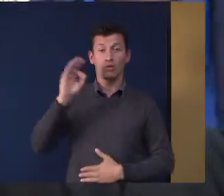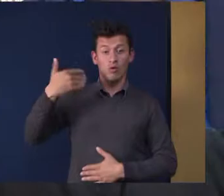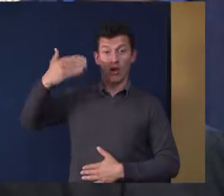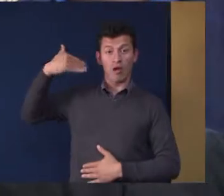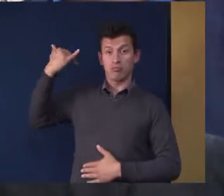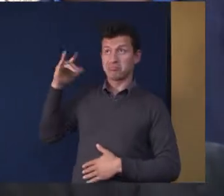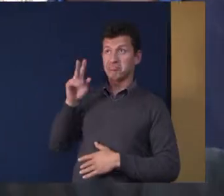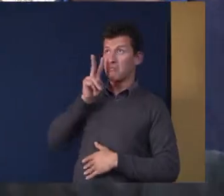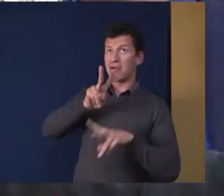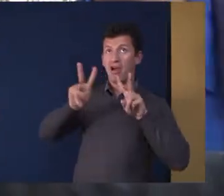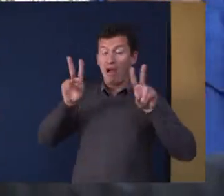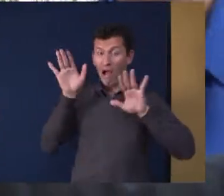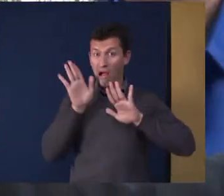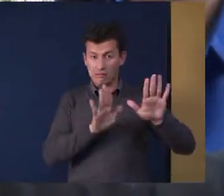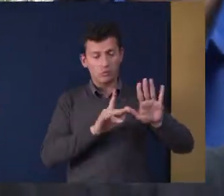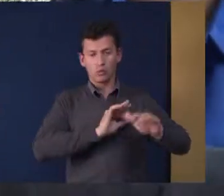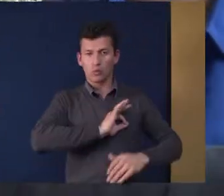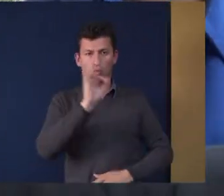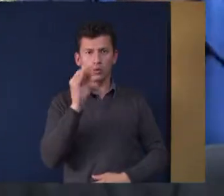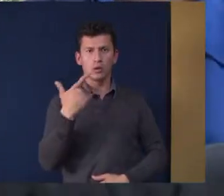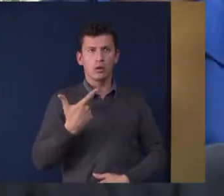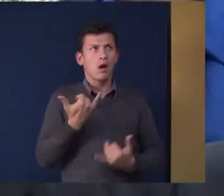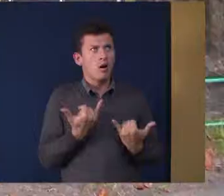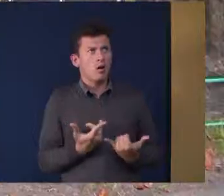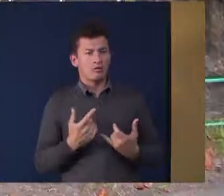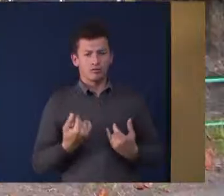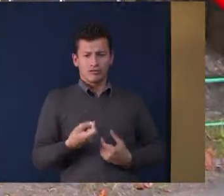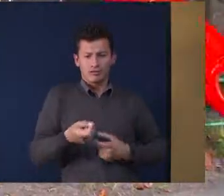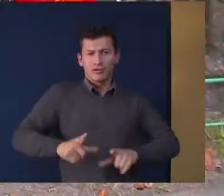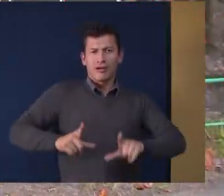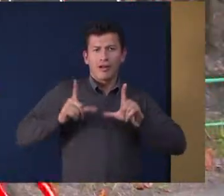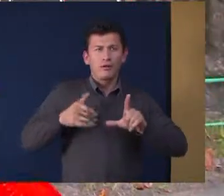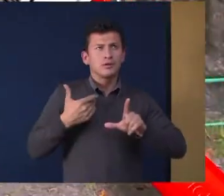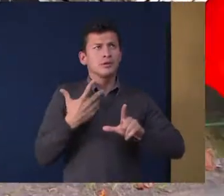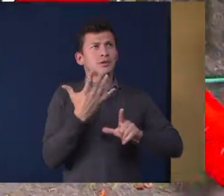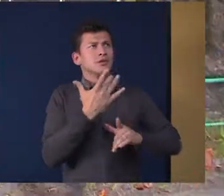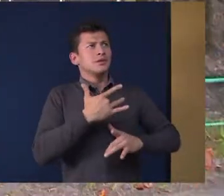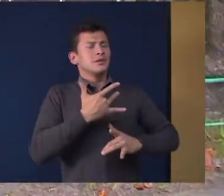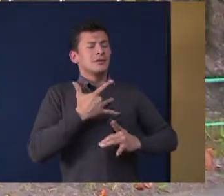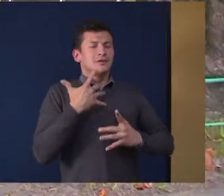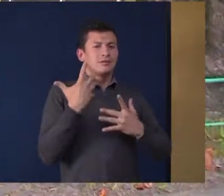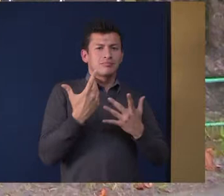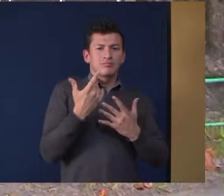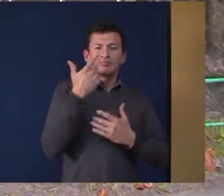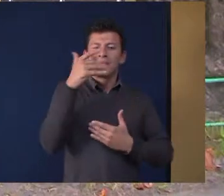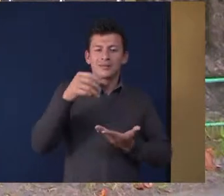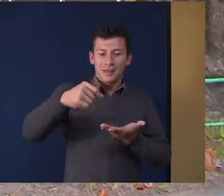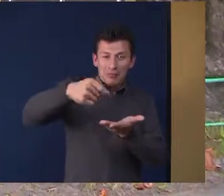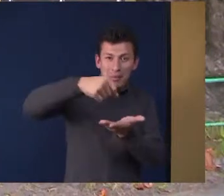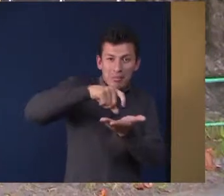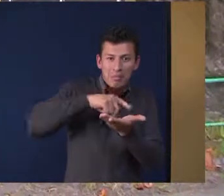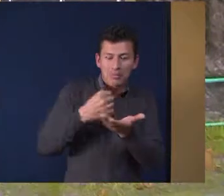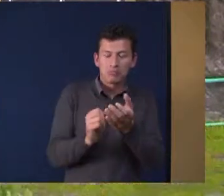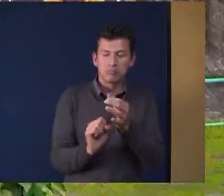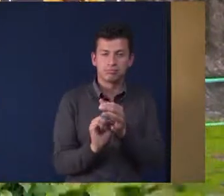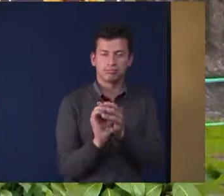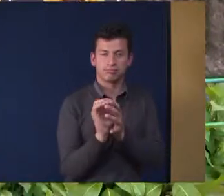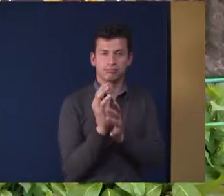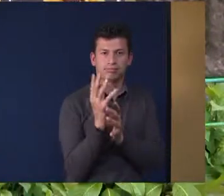de graduarnos Y pues hasta nostalgia, es bonito ver, es como si se hubiera sembrado una semilla a final del semestre pasado Y listo, ahorita salió la